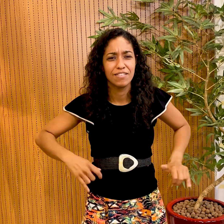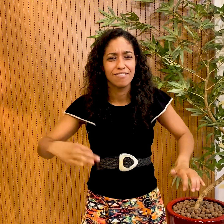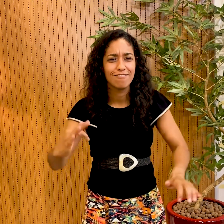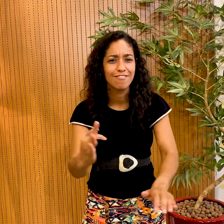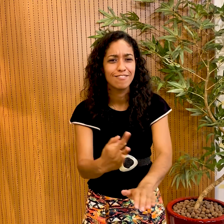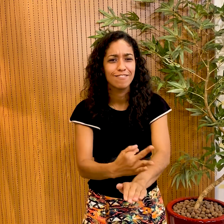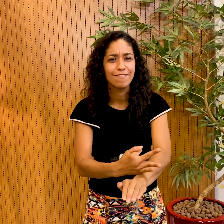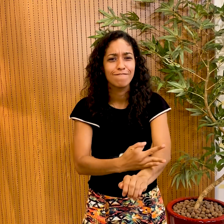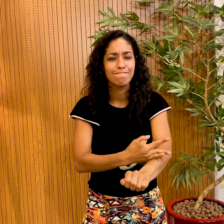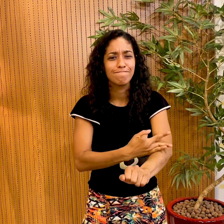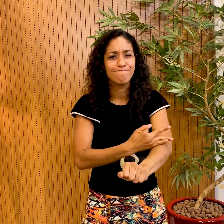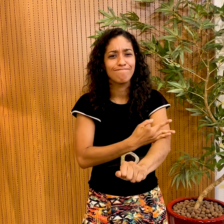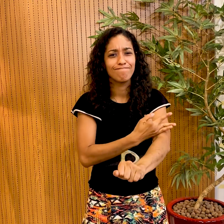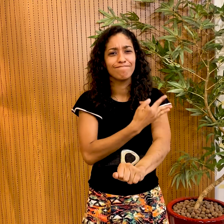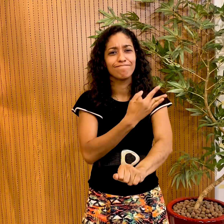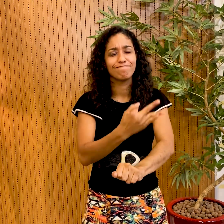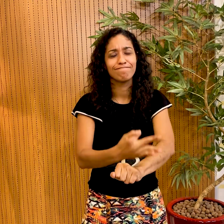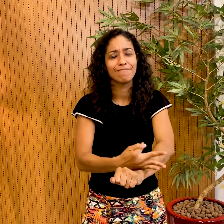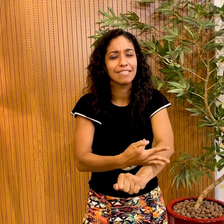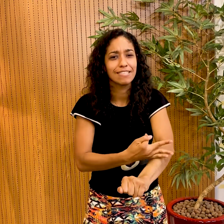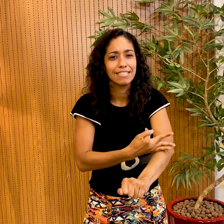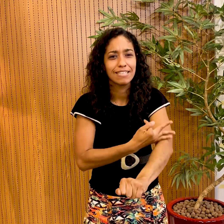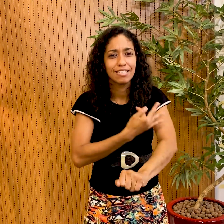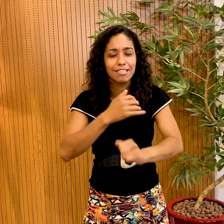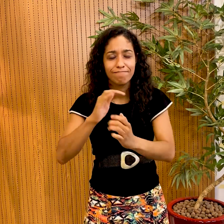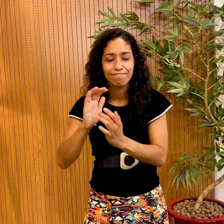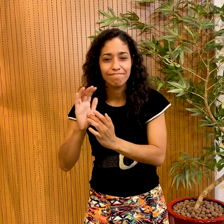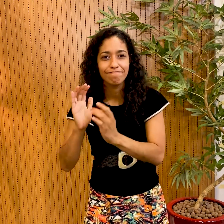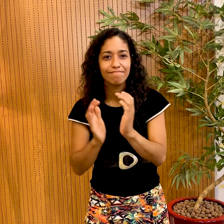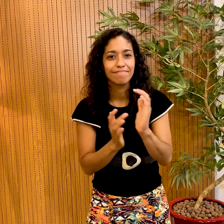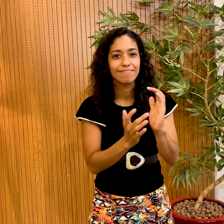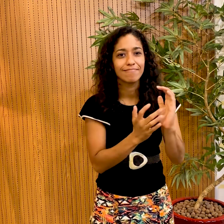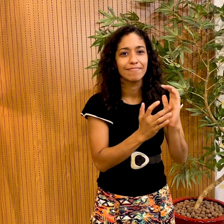Andou a segunda milha.